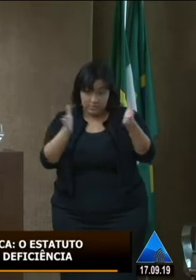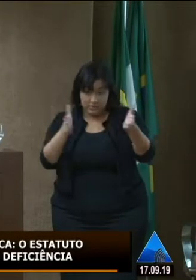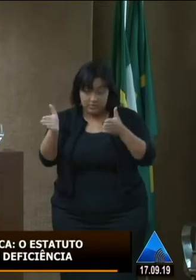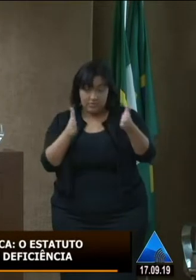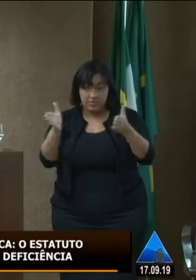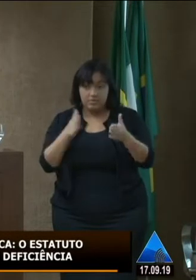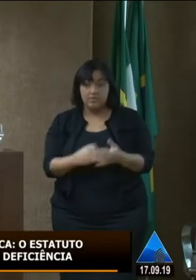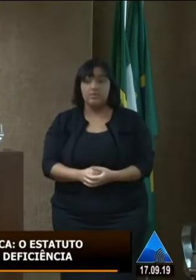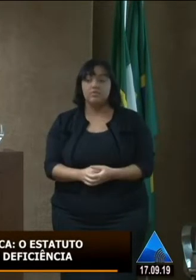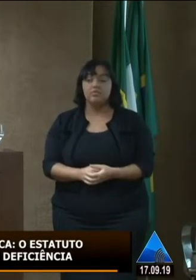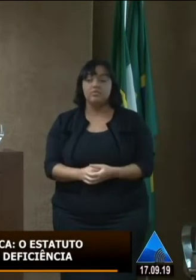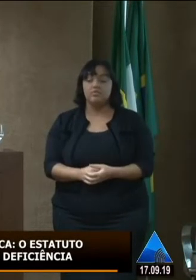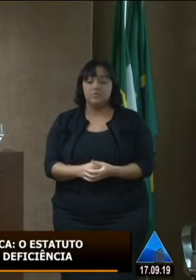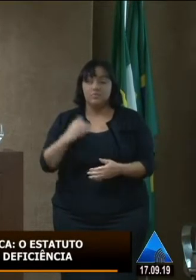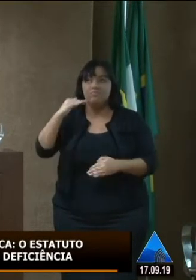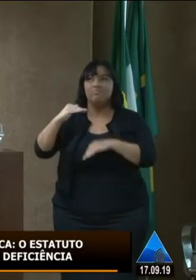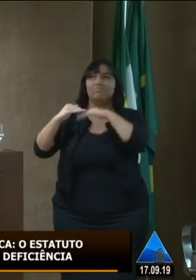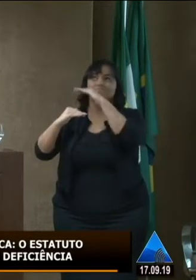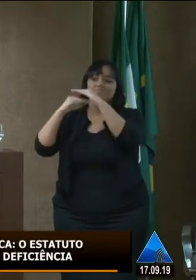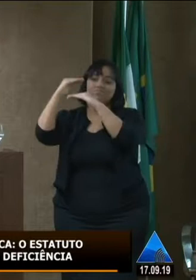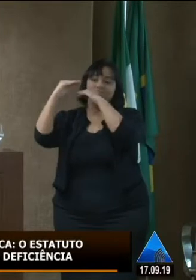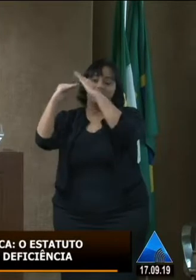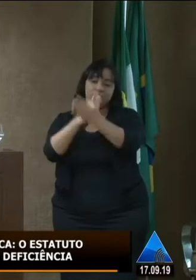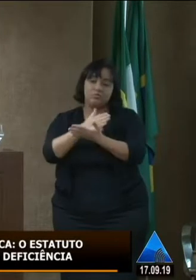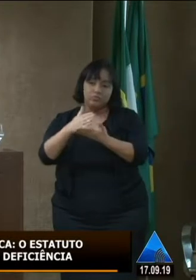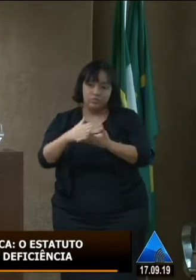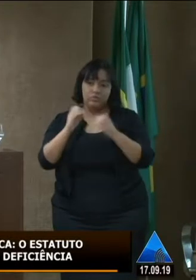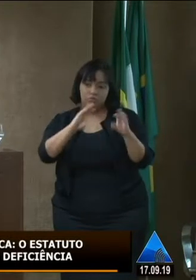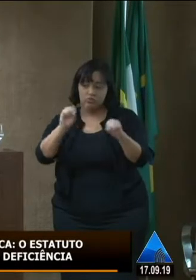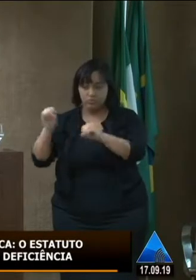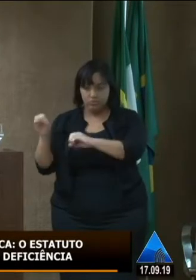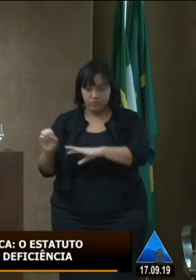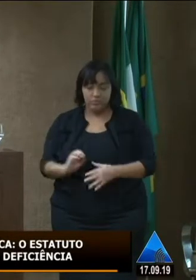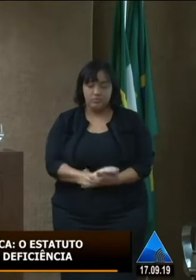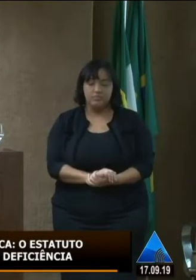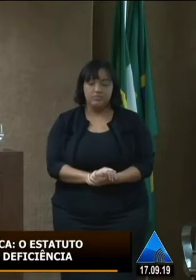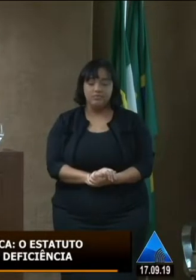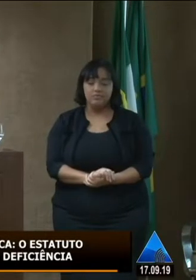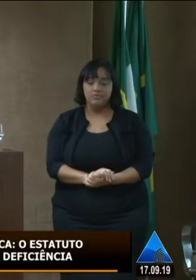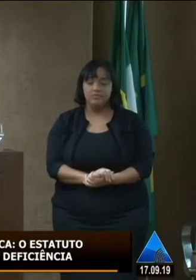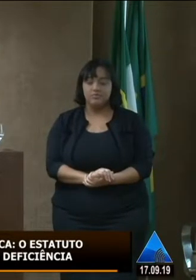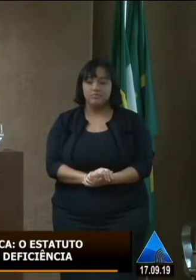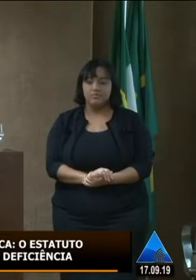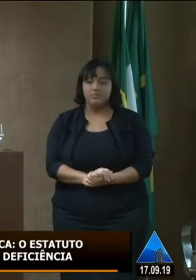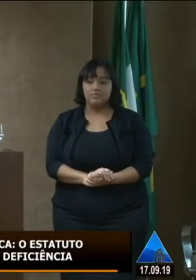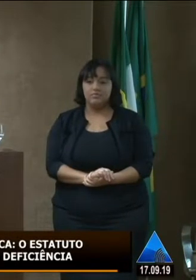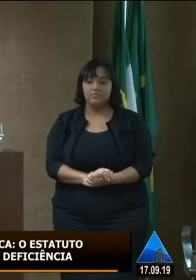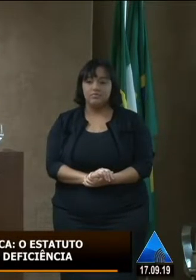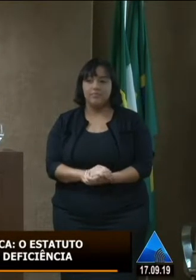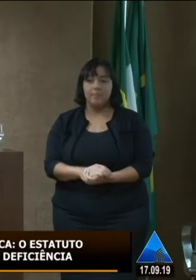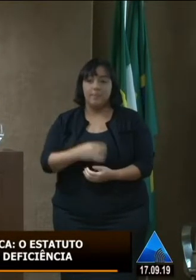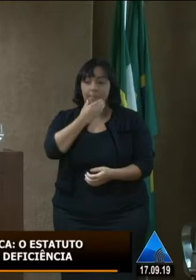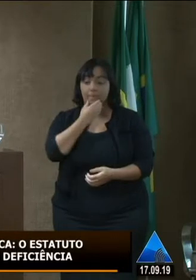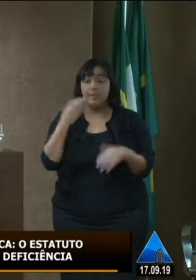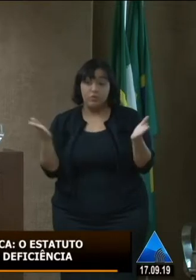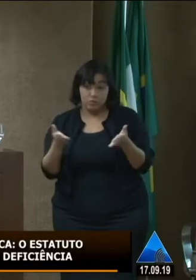permanência e os avanços no processo de escolarização então esses dias nós já